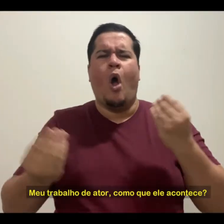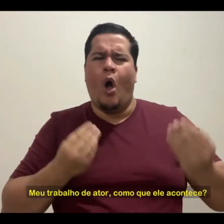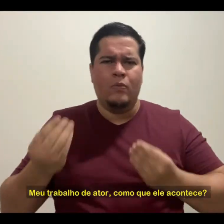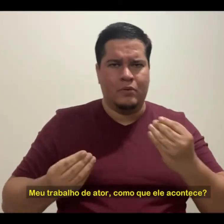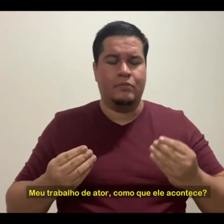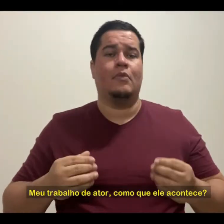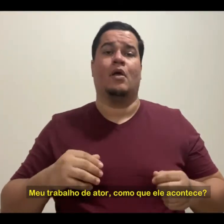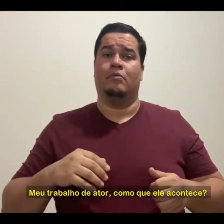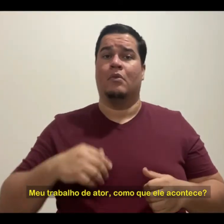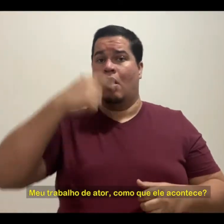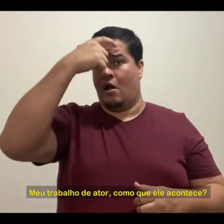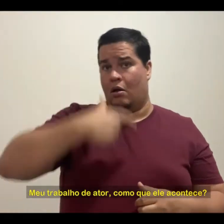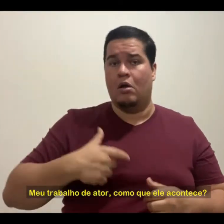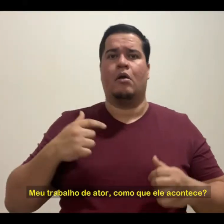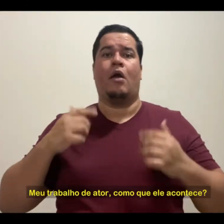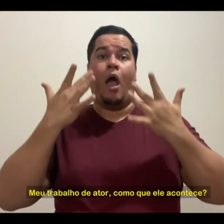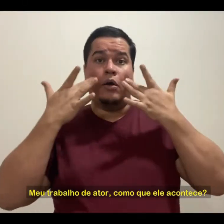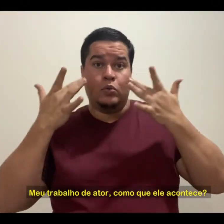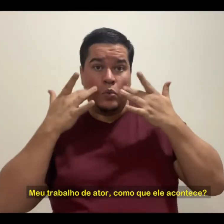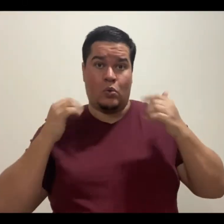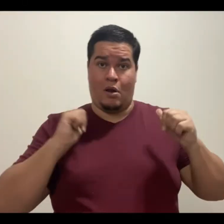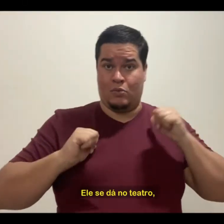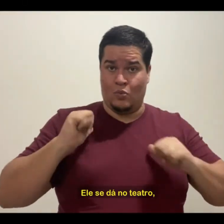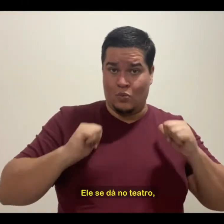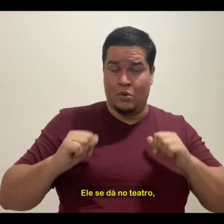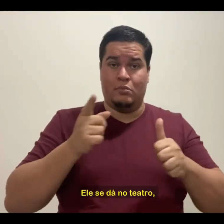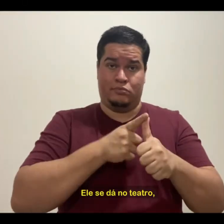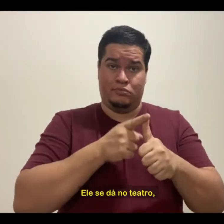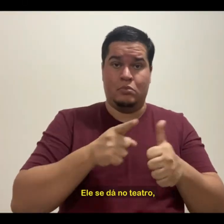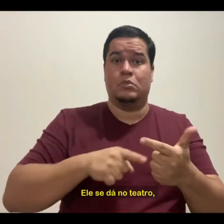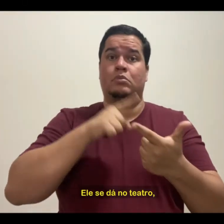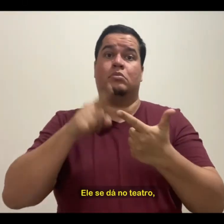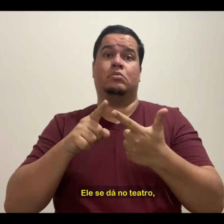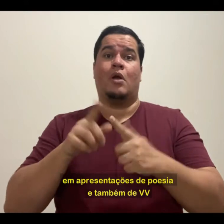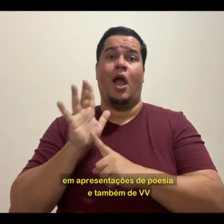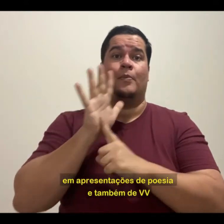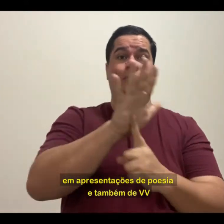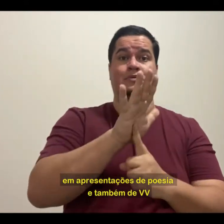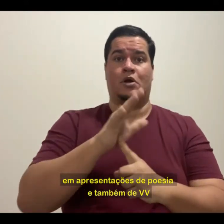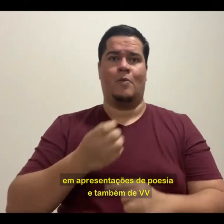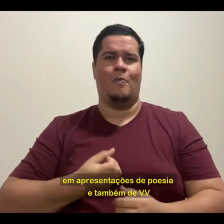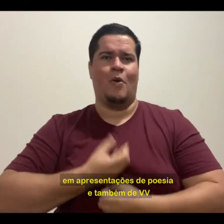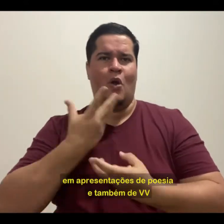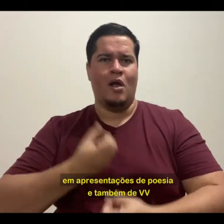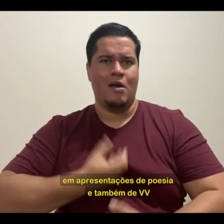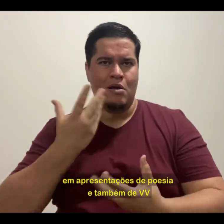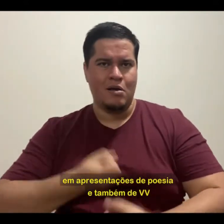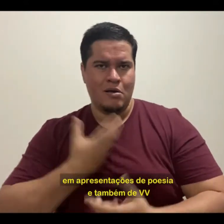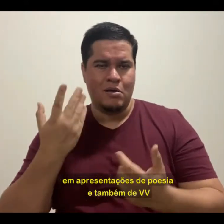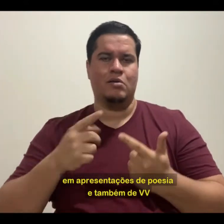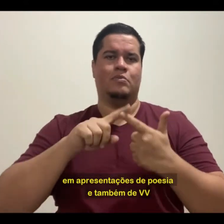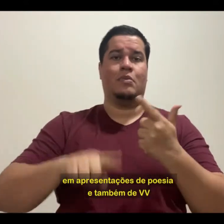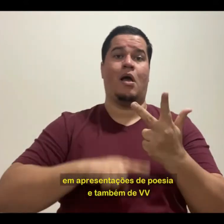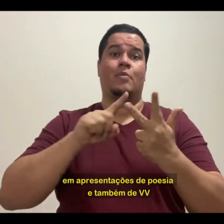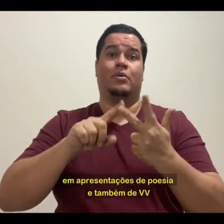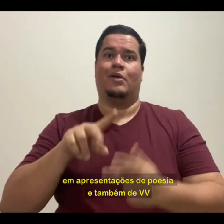trabalho de ator, como que ele acontece? Ele se dá no teatro, em apresentações de poesias e também de